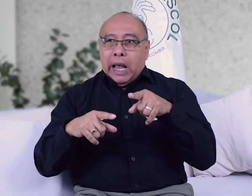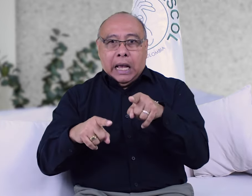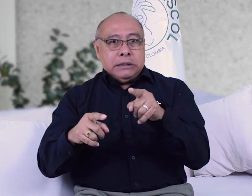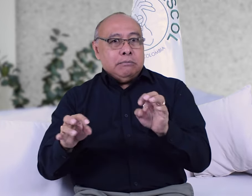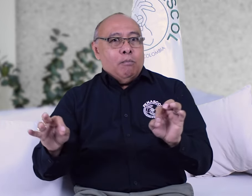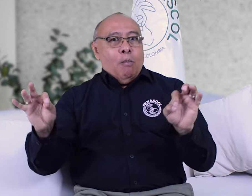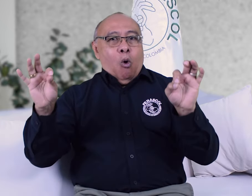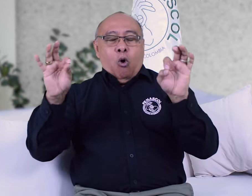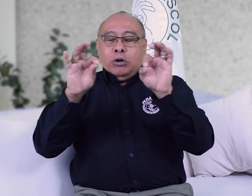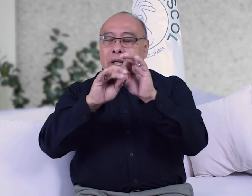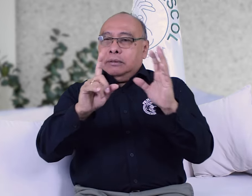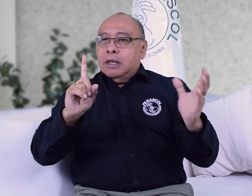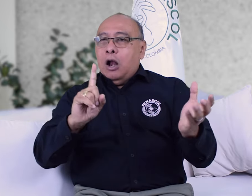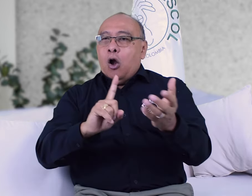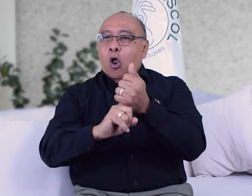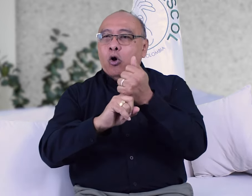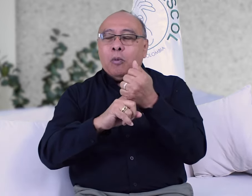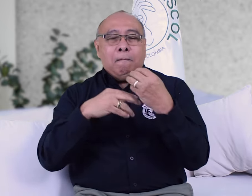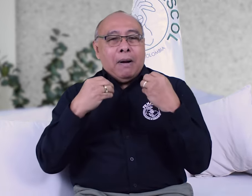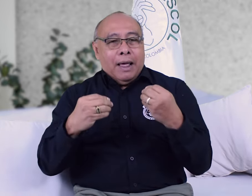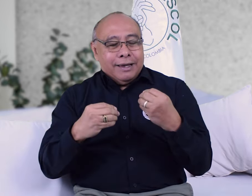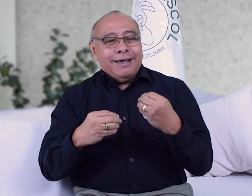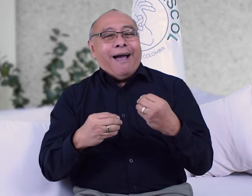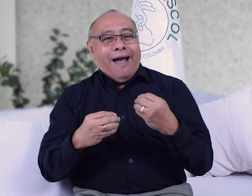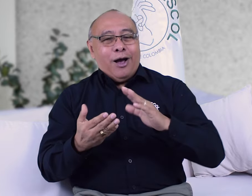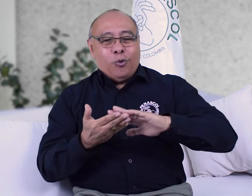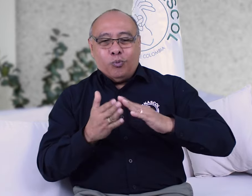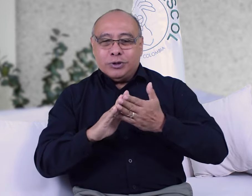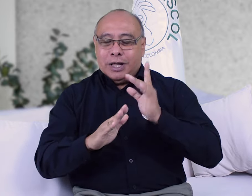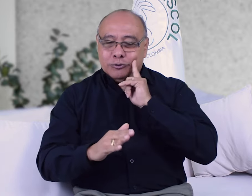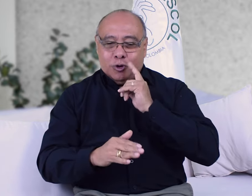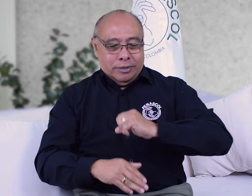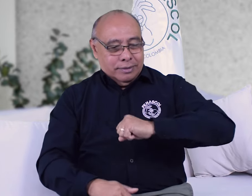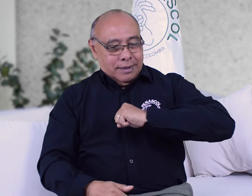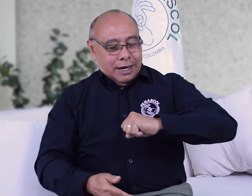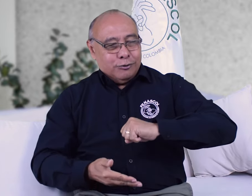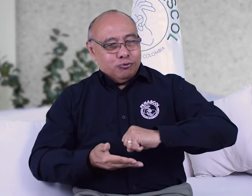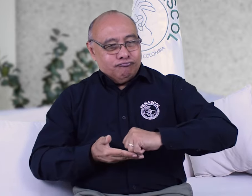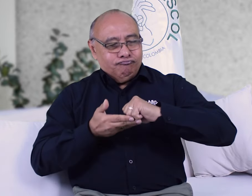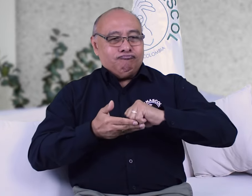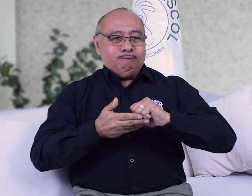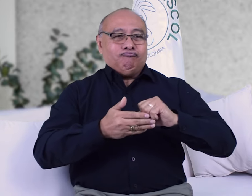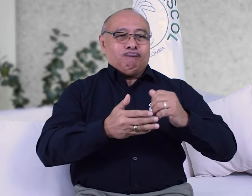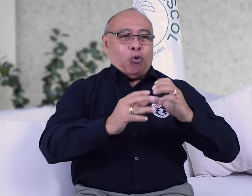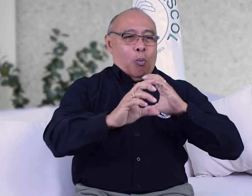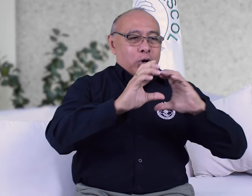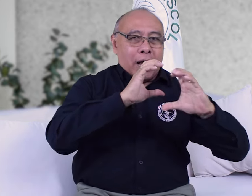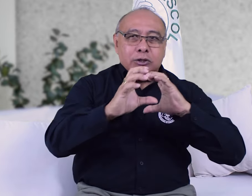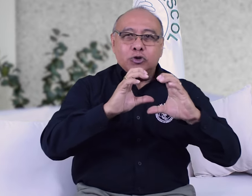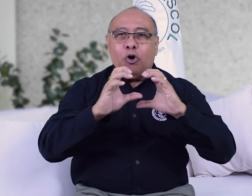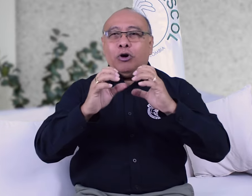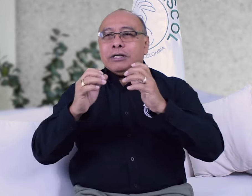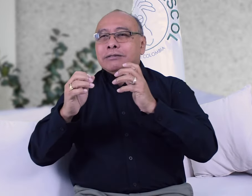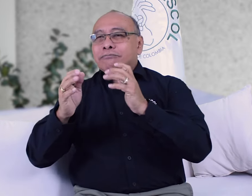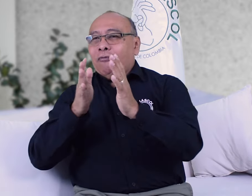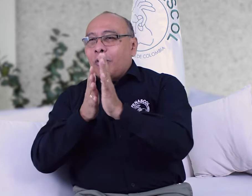de frente a la reivindicación de derechos de la comunidad sorda relacionados en comunicación, acceso a la